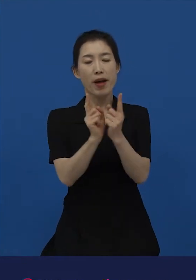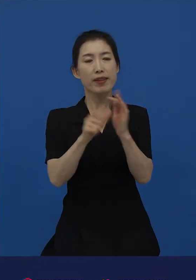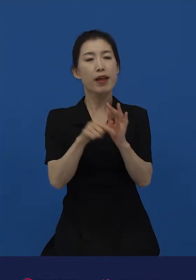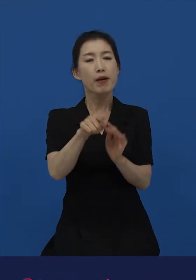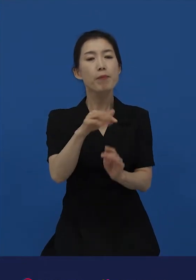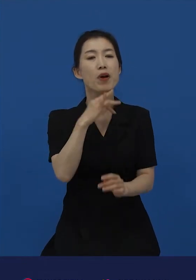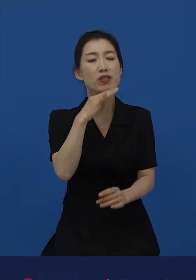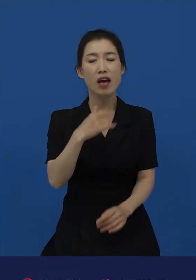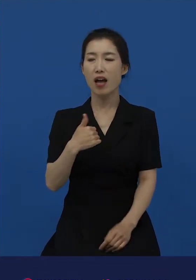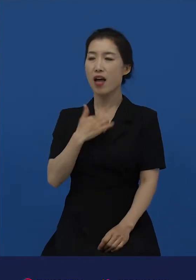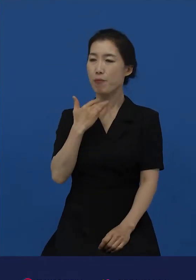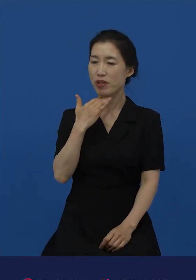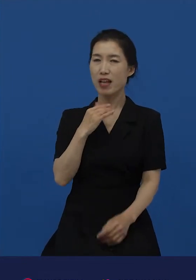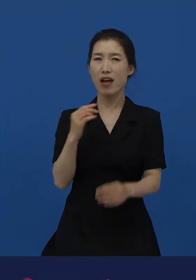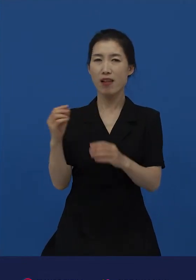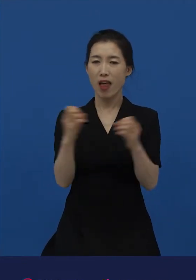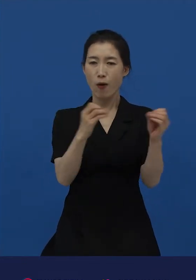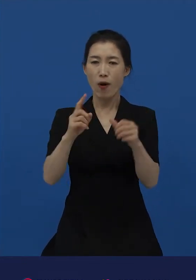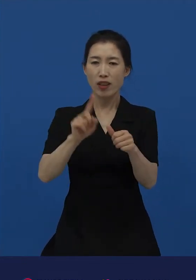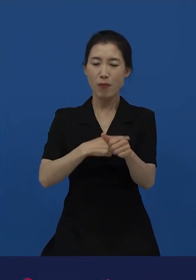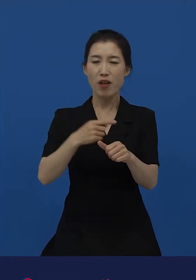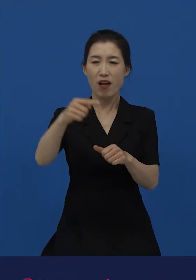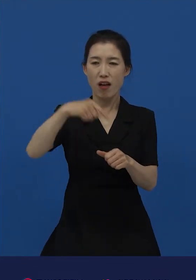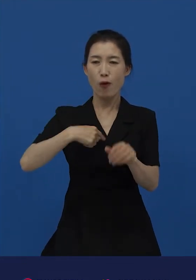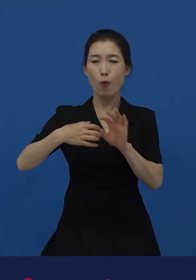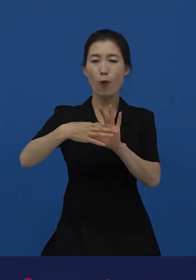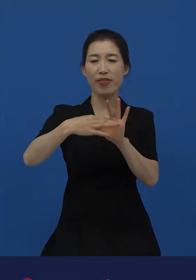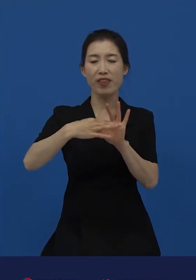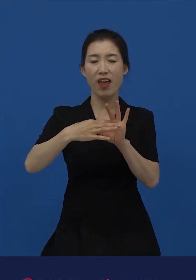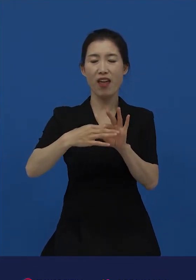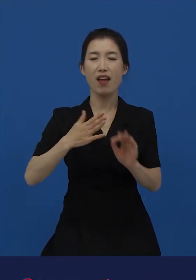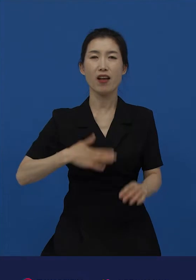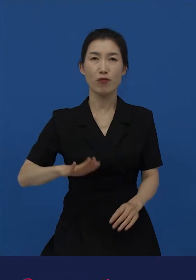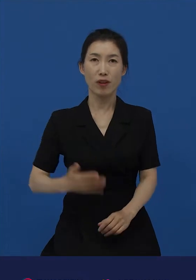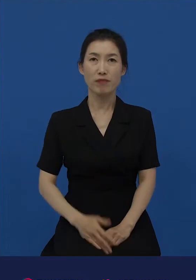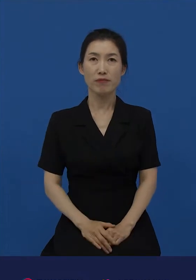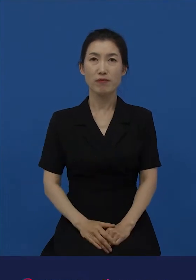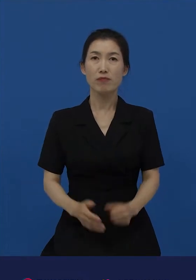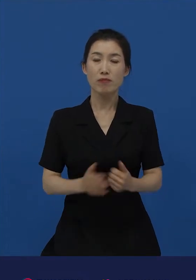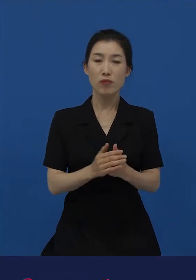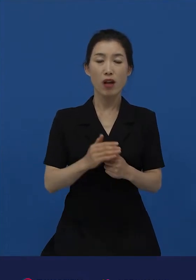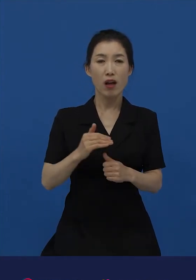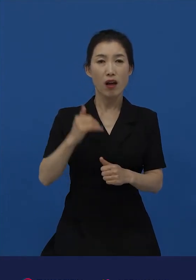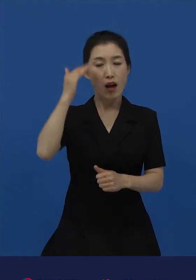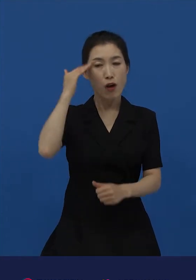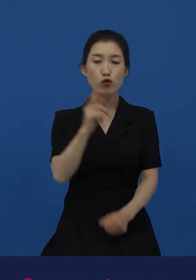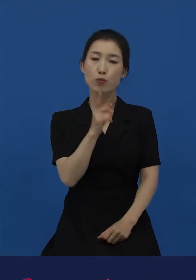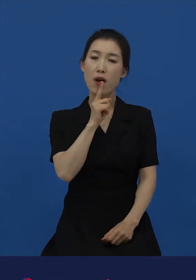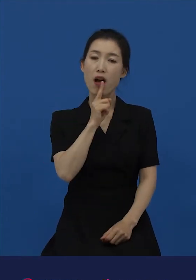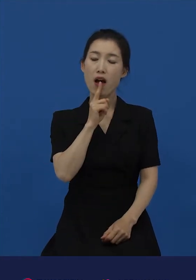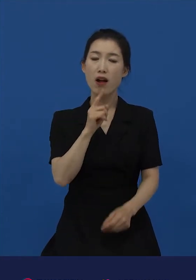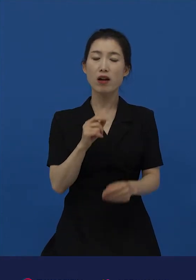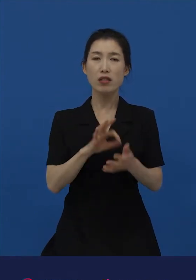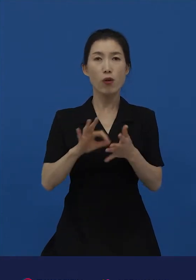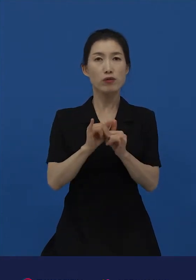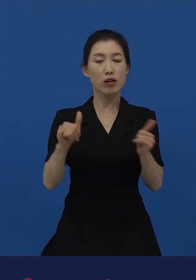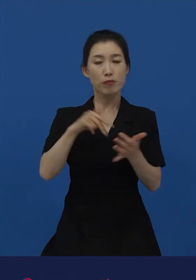만들어지는 경우가 많죠. 그래서 언뜻 봐서는 초면에 나이를 묻는 것이 항구 사용자들에게 매우 익숙하고